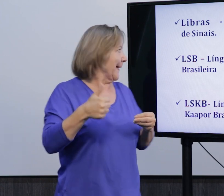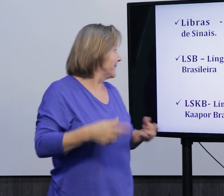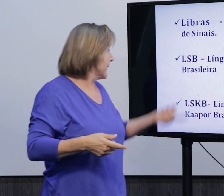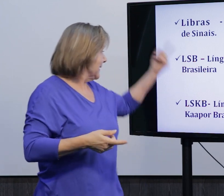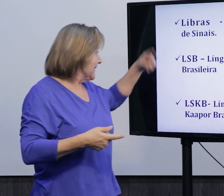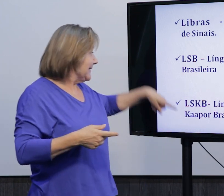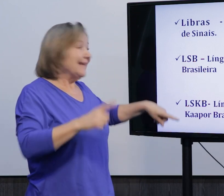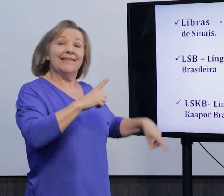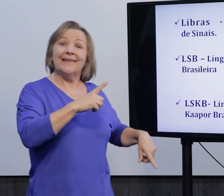nomenclatura de LSB.